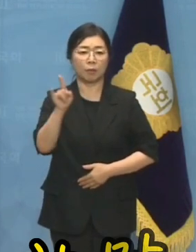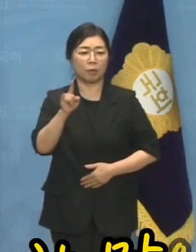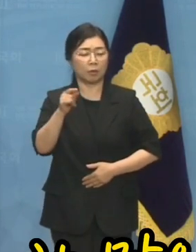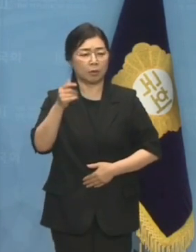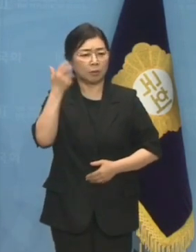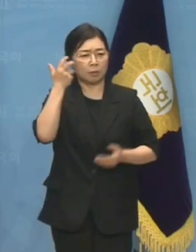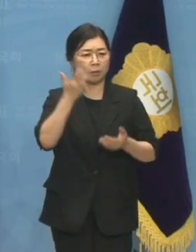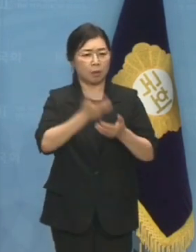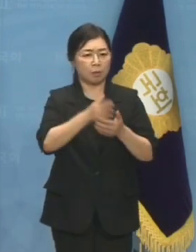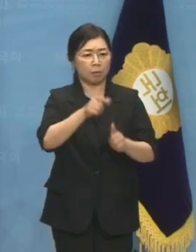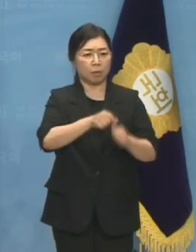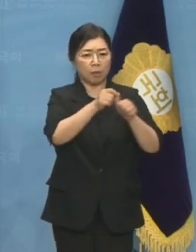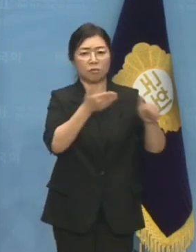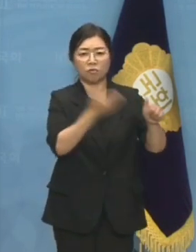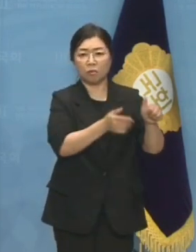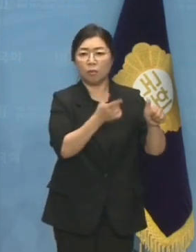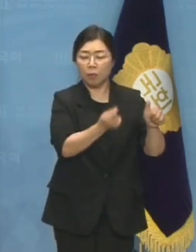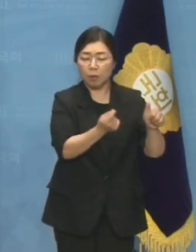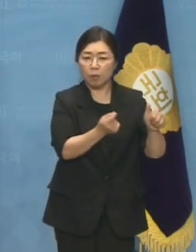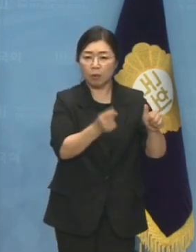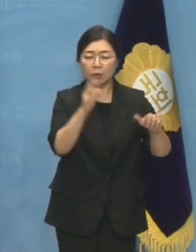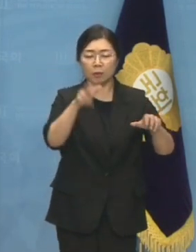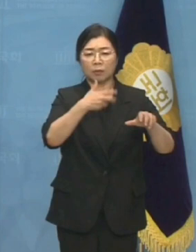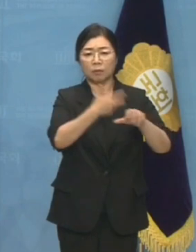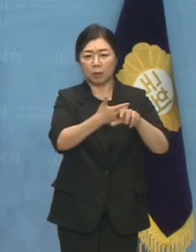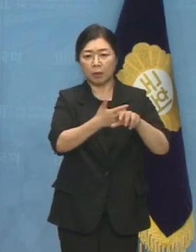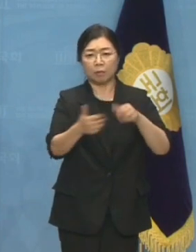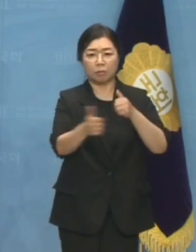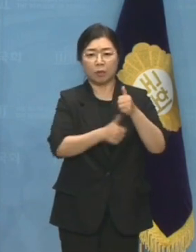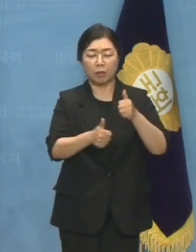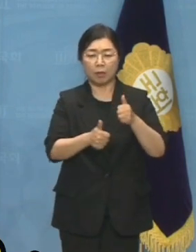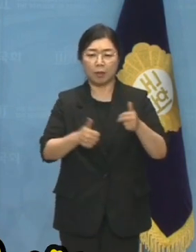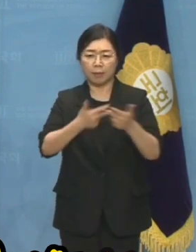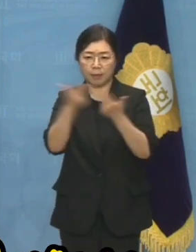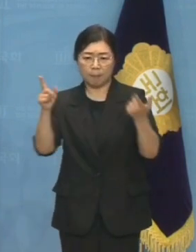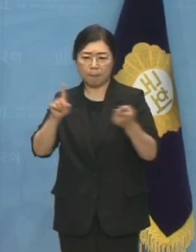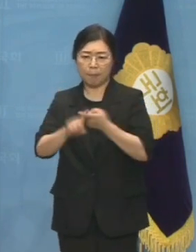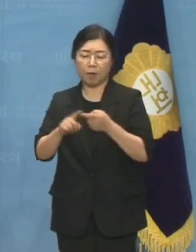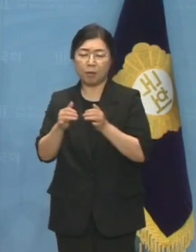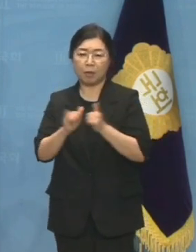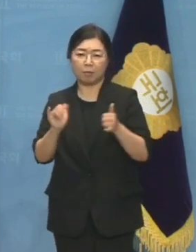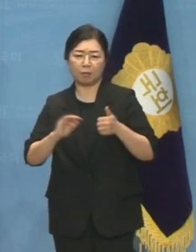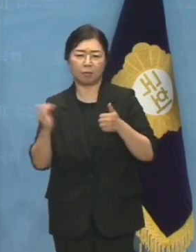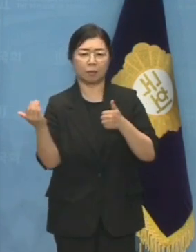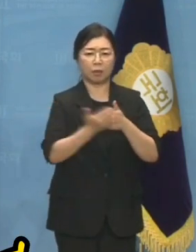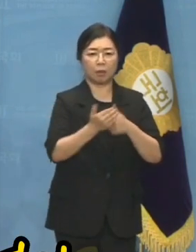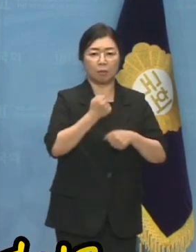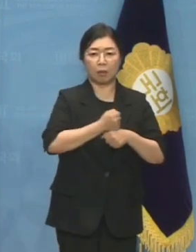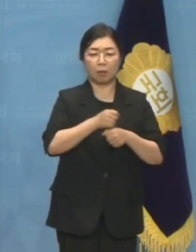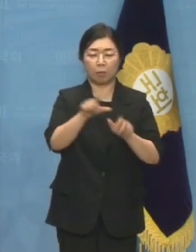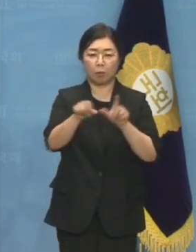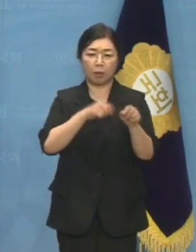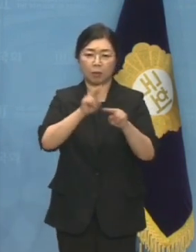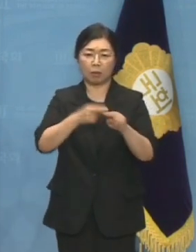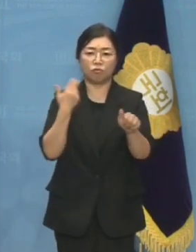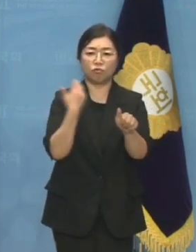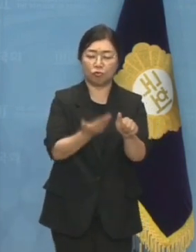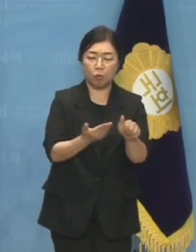인사라고 한 말은 기대 이상으로 혁신위를 친명계로 가득 채워서 충격적이라는 것이고